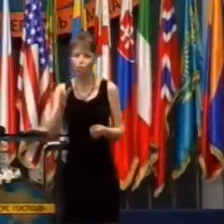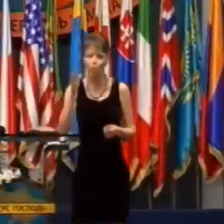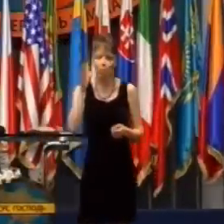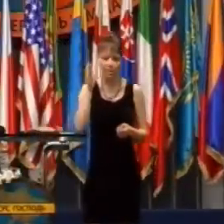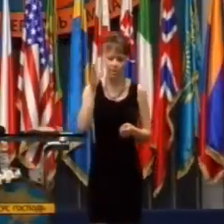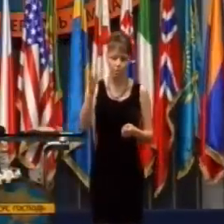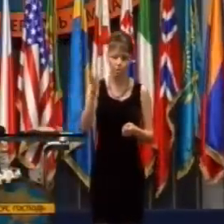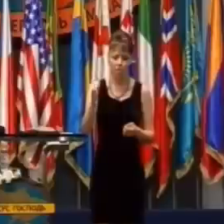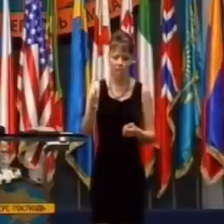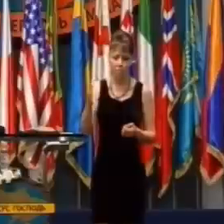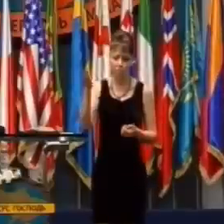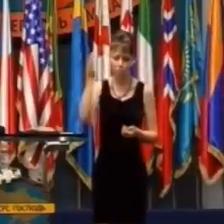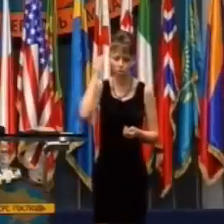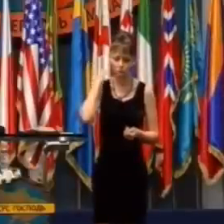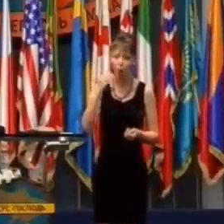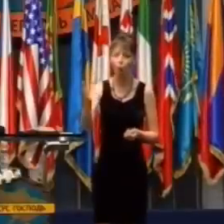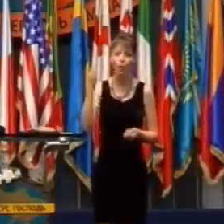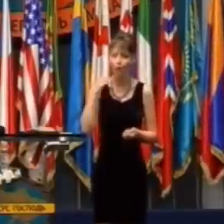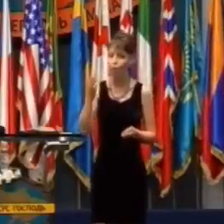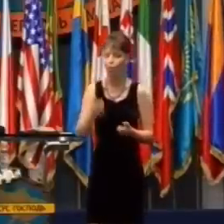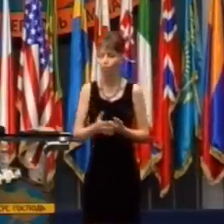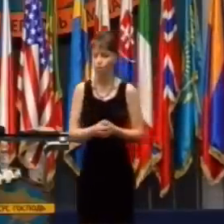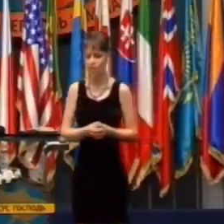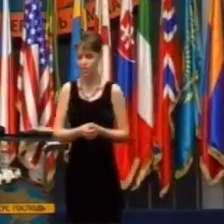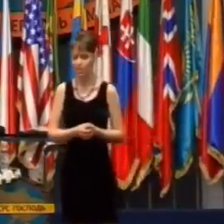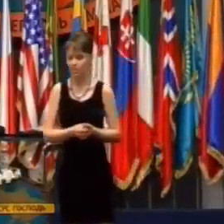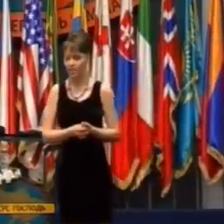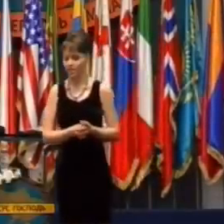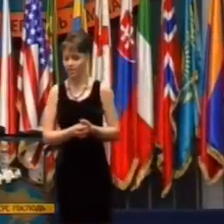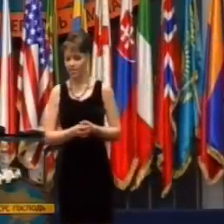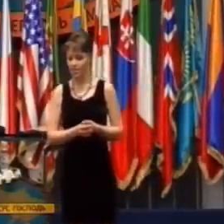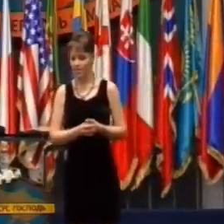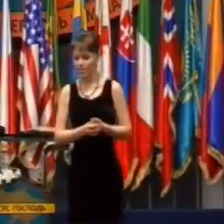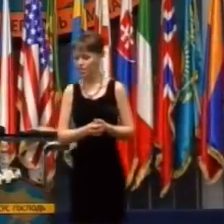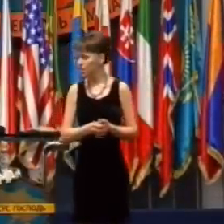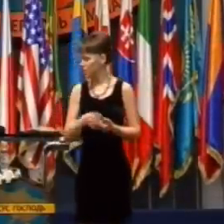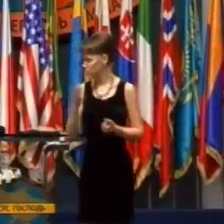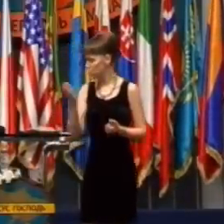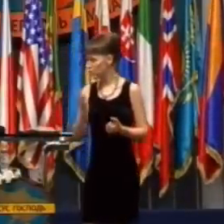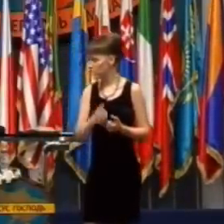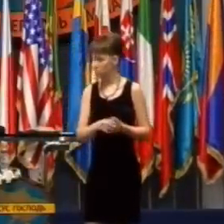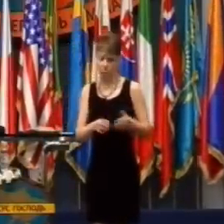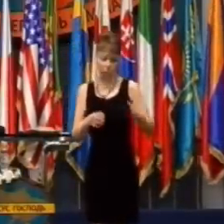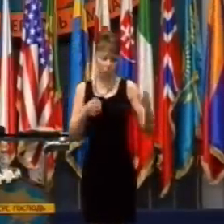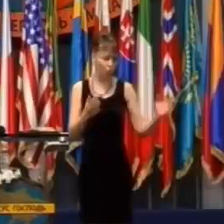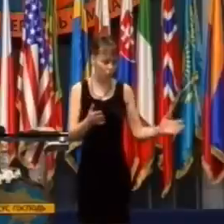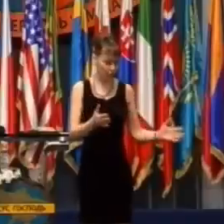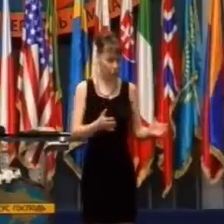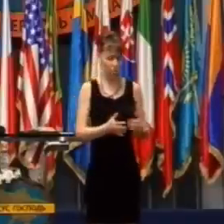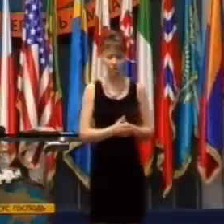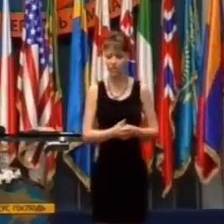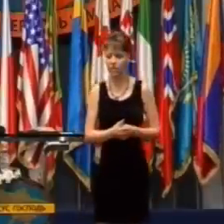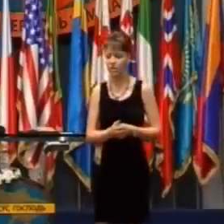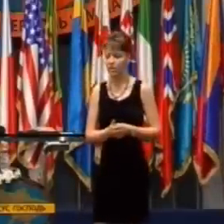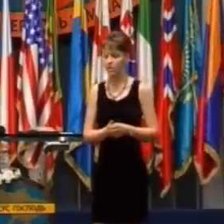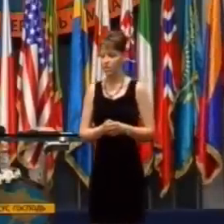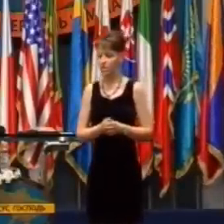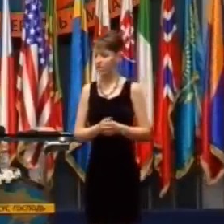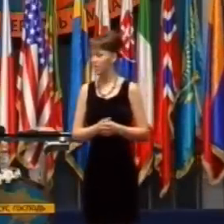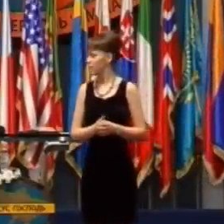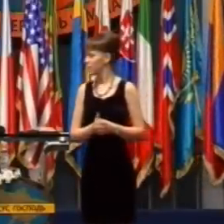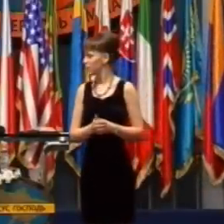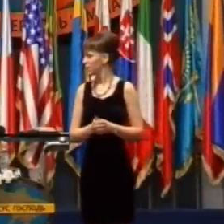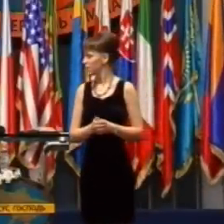A trvá to celé roky, kým sa to naučí. mŕtvý. A ten druhý mladý